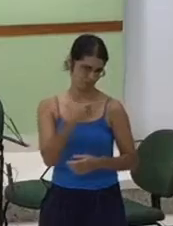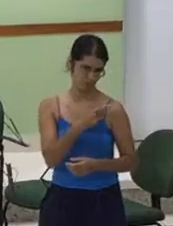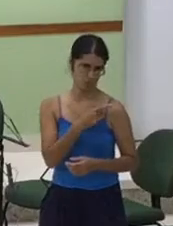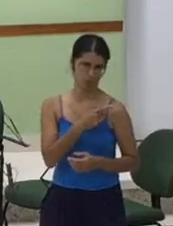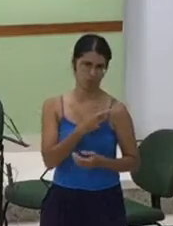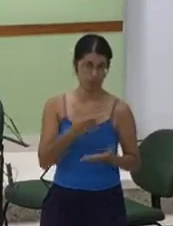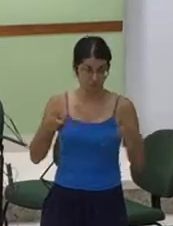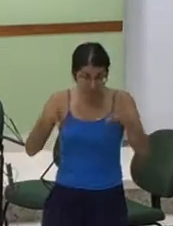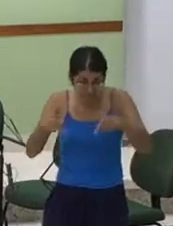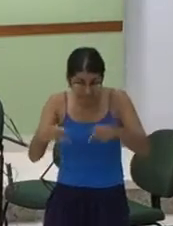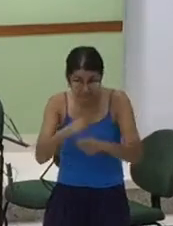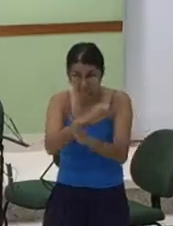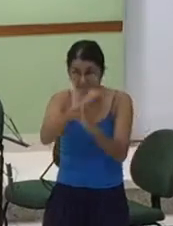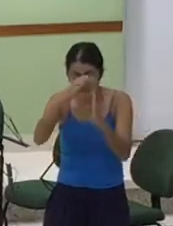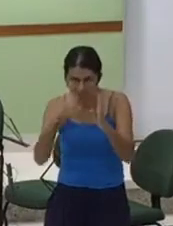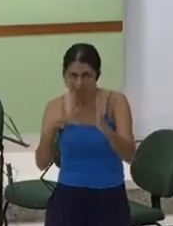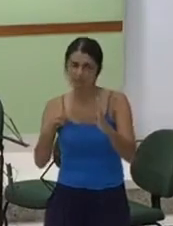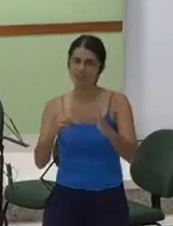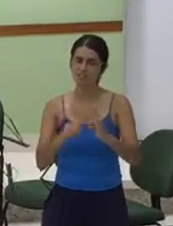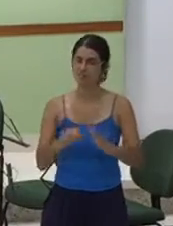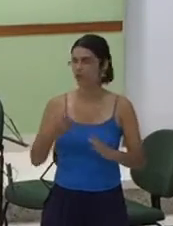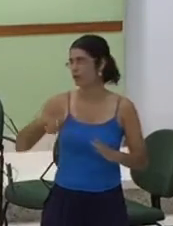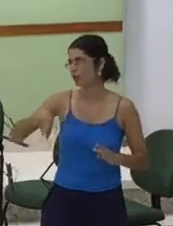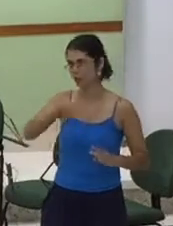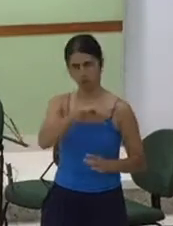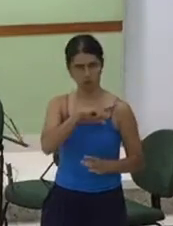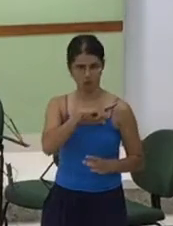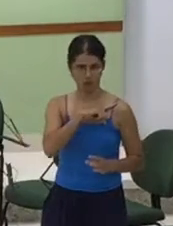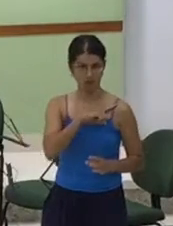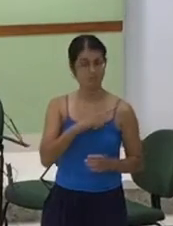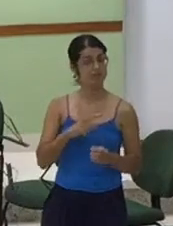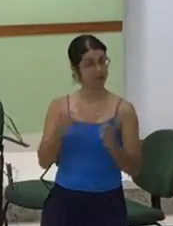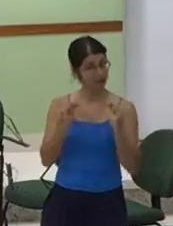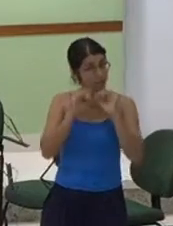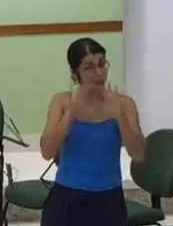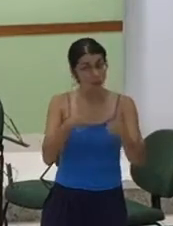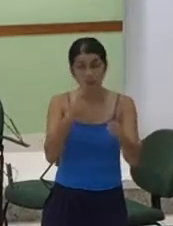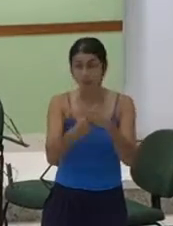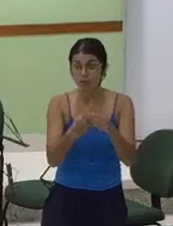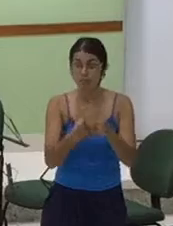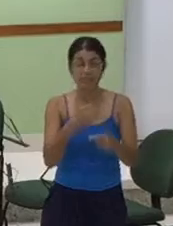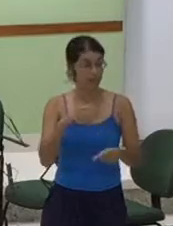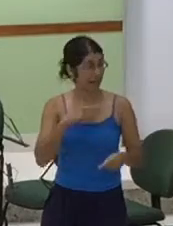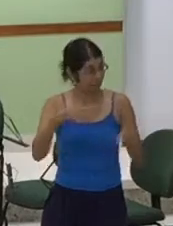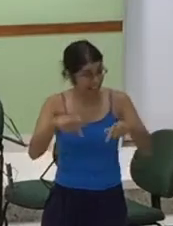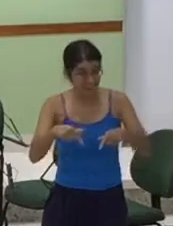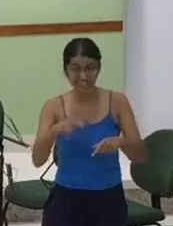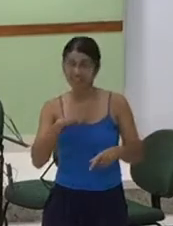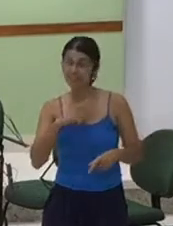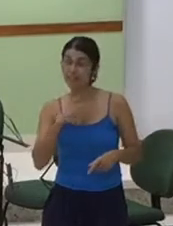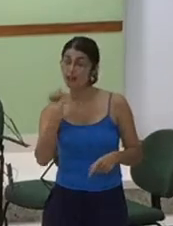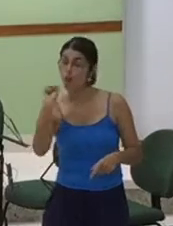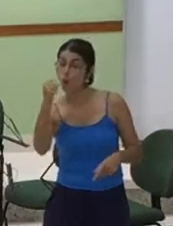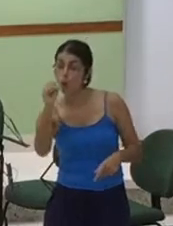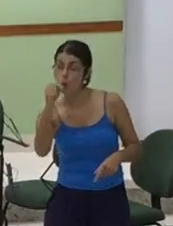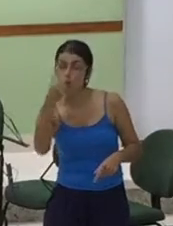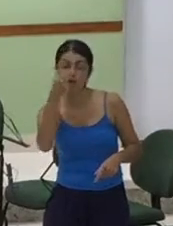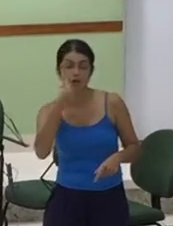igreja Nós somos muito abençoados Nós não temos uma Temos oito Esposas de pastores E eu quero chamar Vou pedir para a Nara